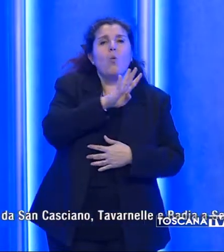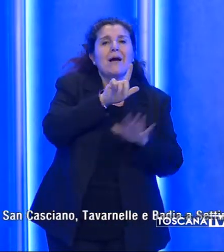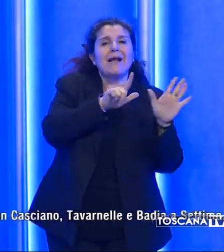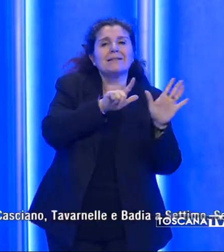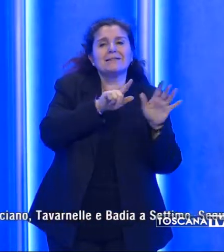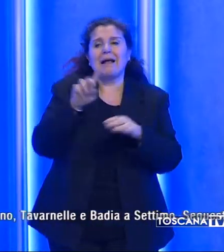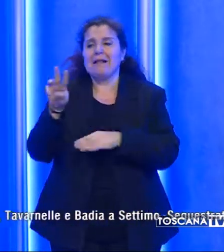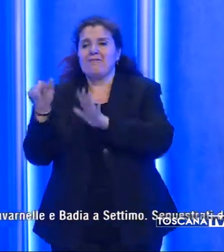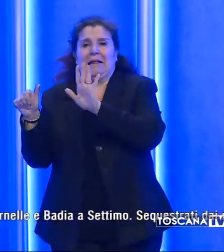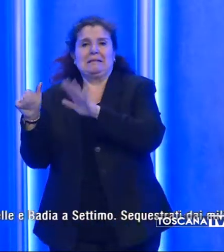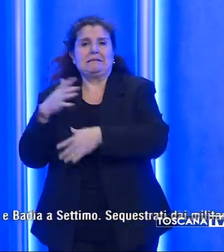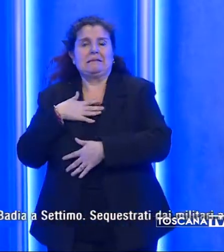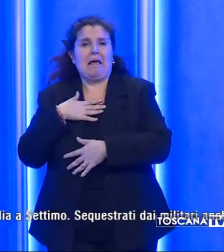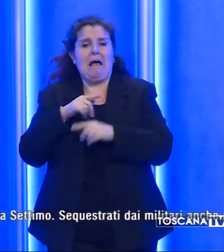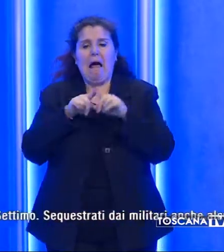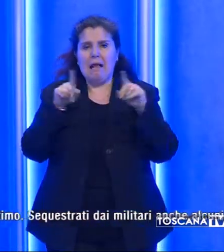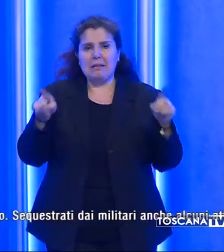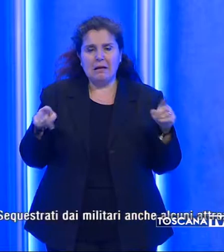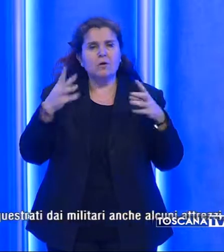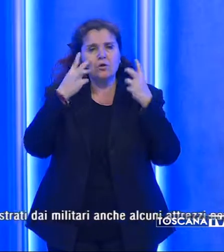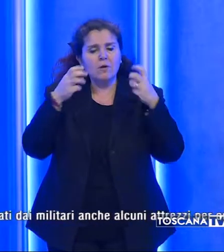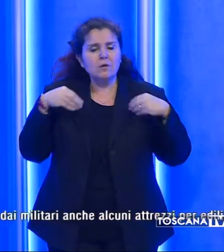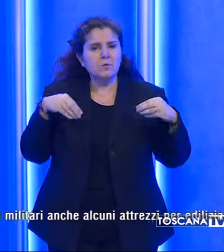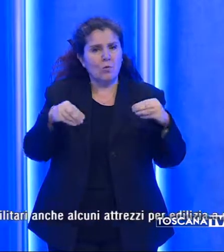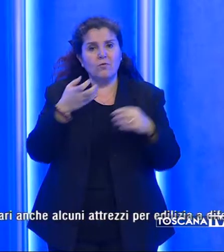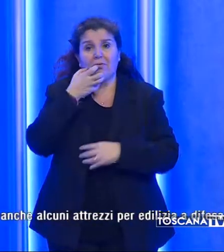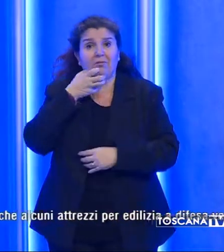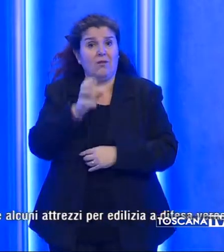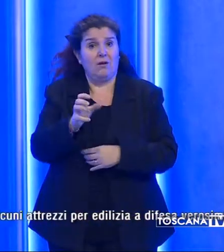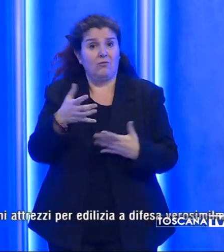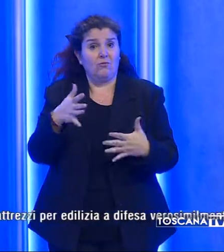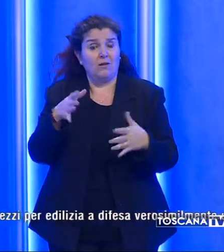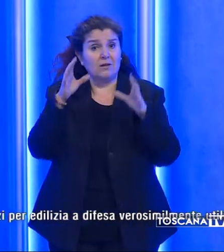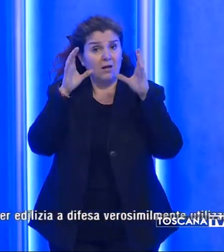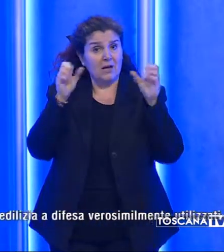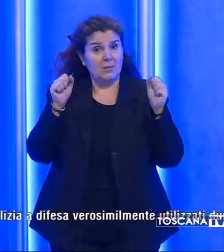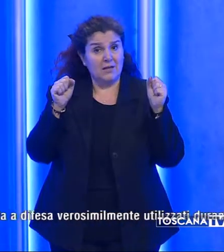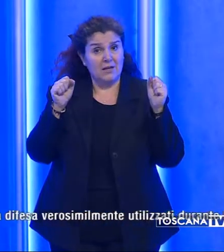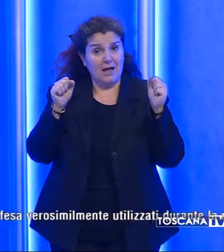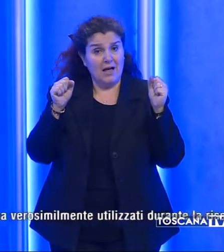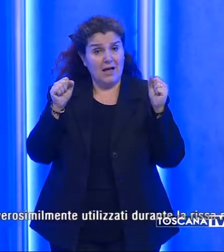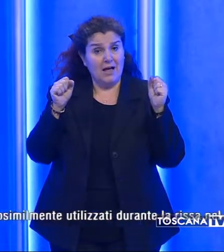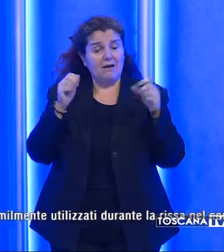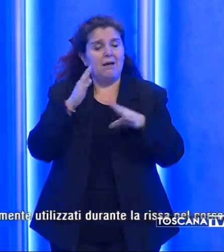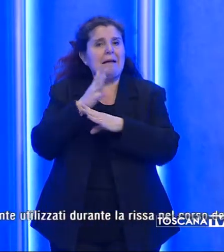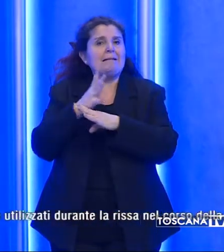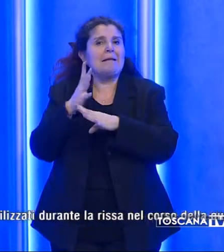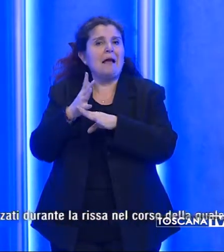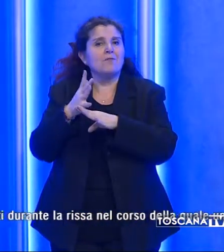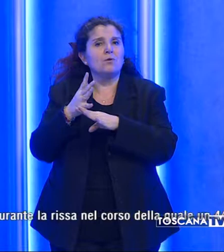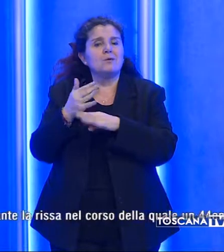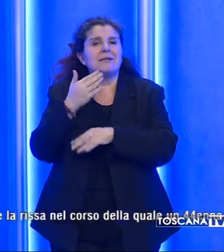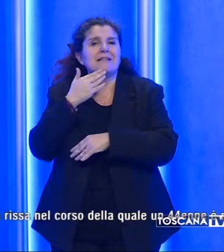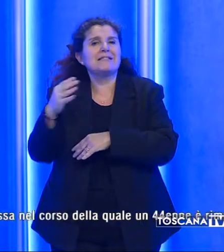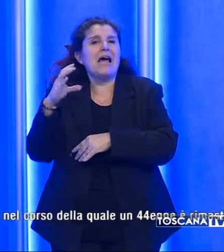e 26 anni trovate sul posto e denunciate poi dai carabinieri intervenuti da San